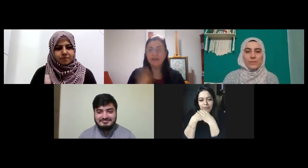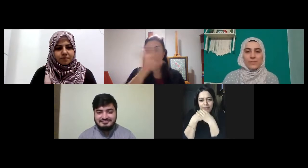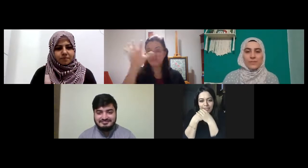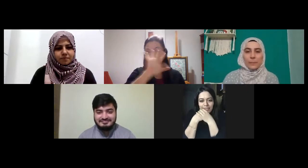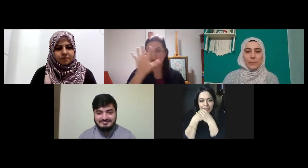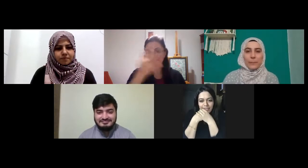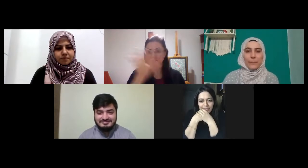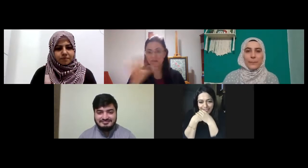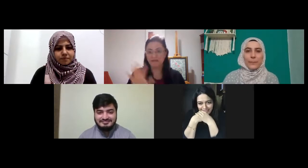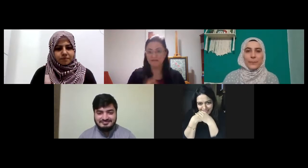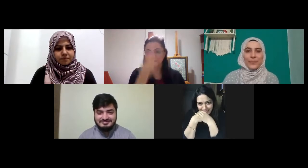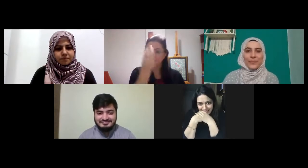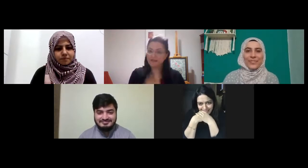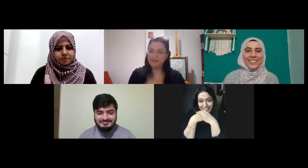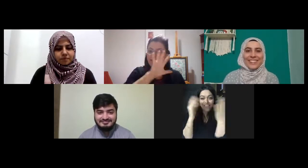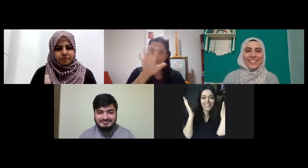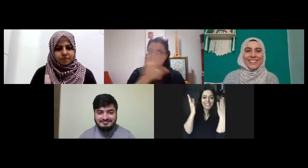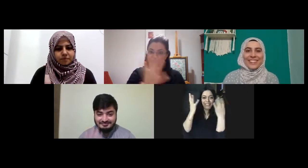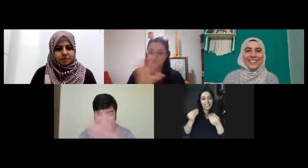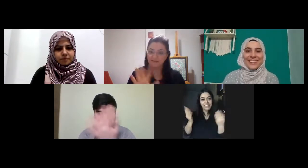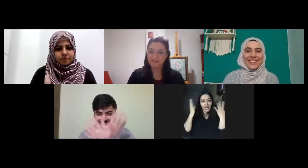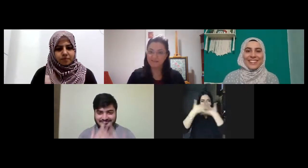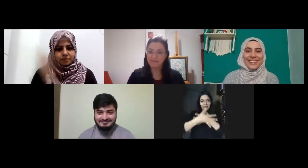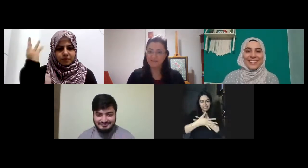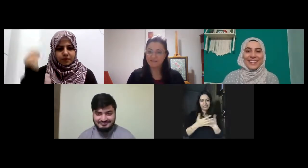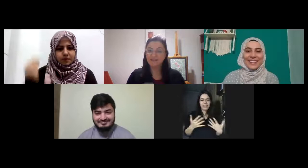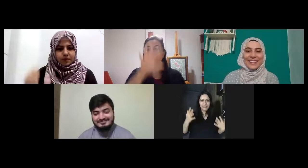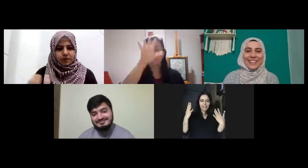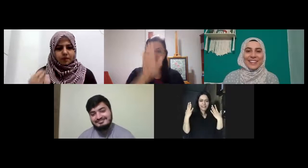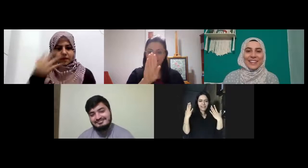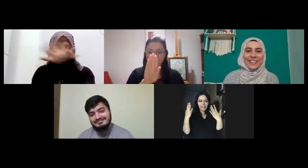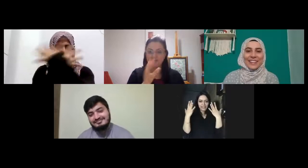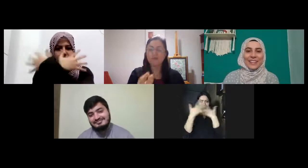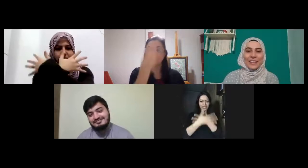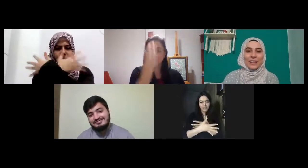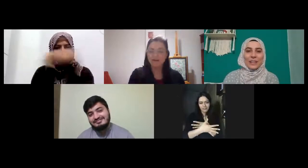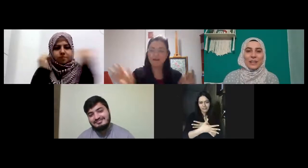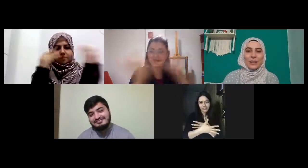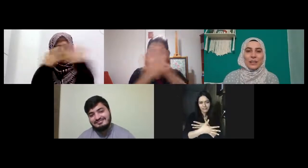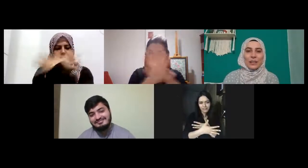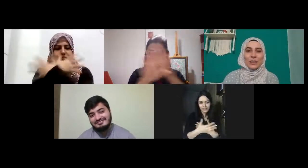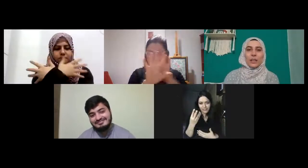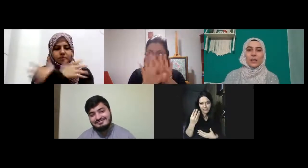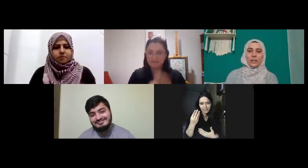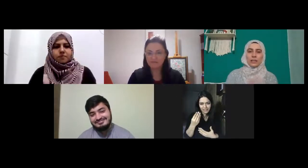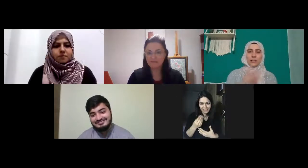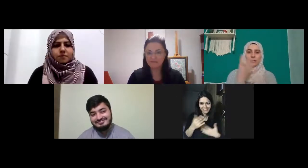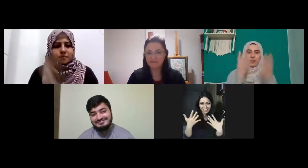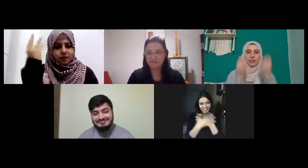akşamlar evet iyi akşamlar iyi akşamlar iyi akşamlar evet